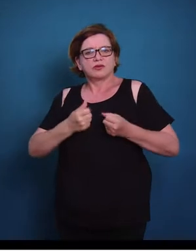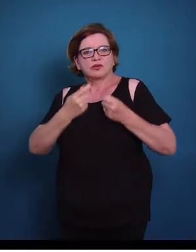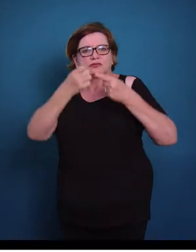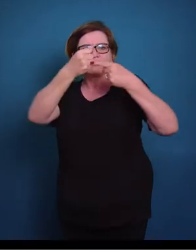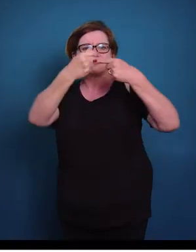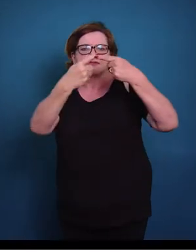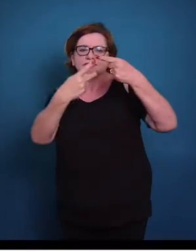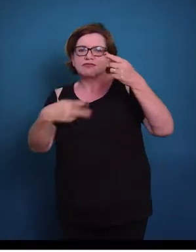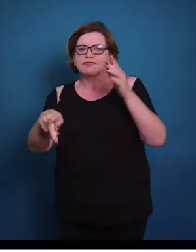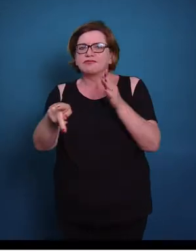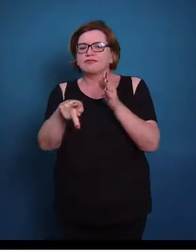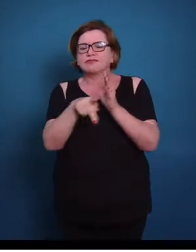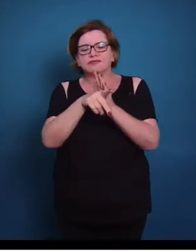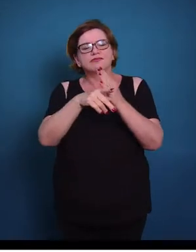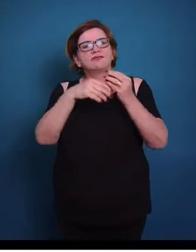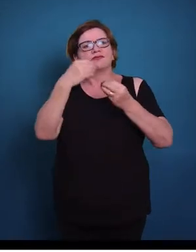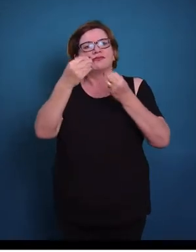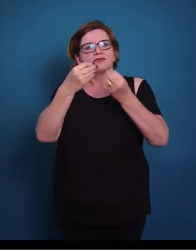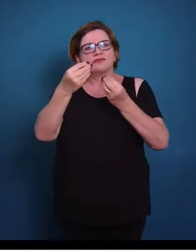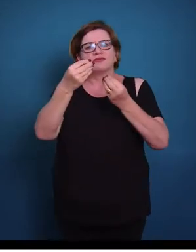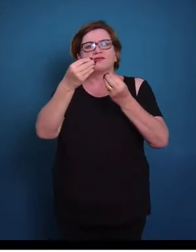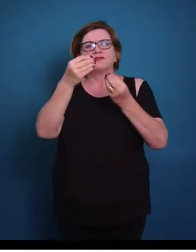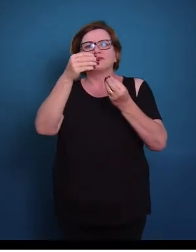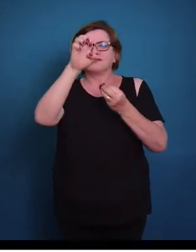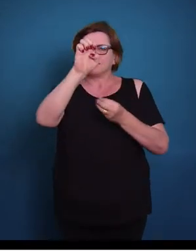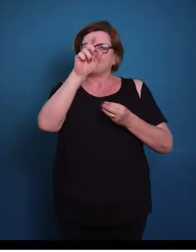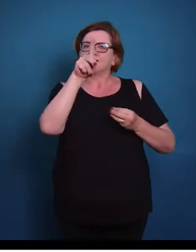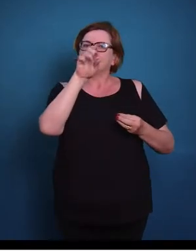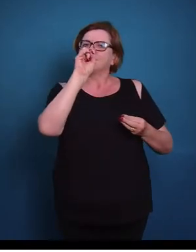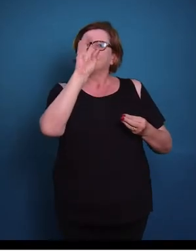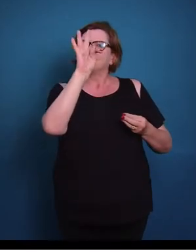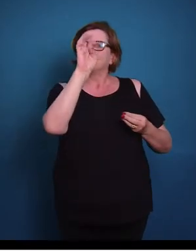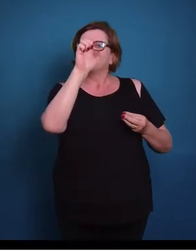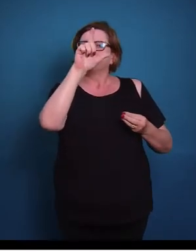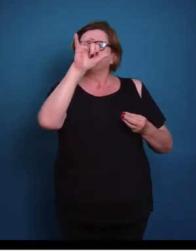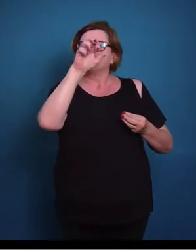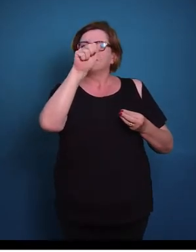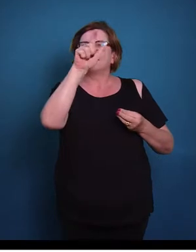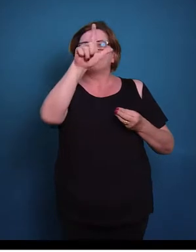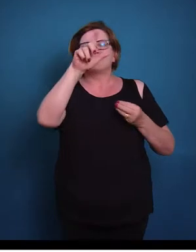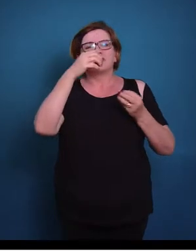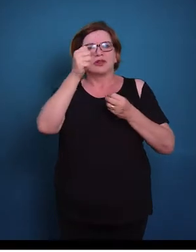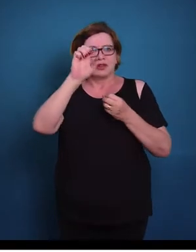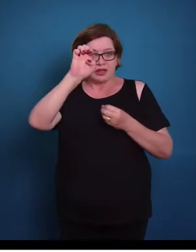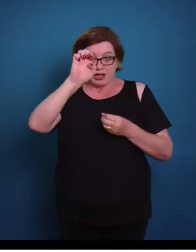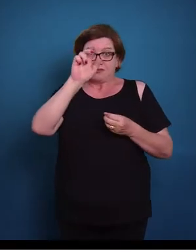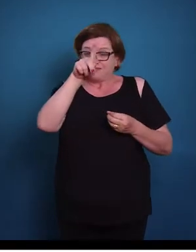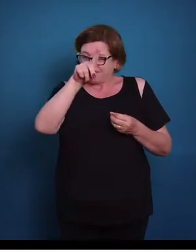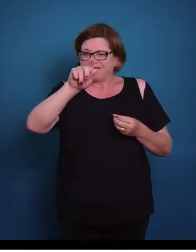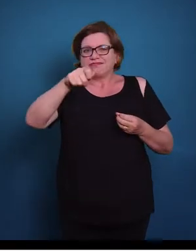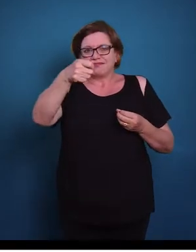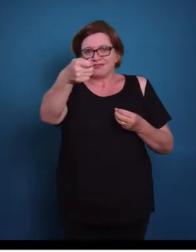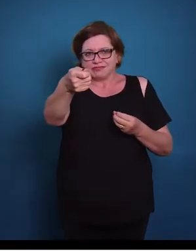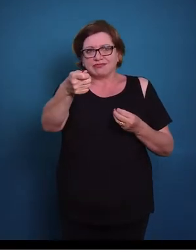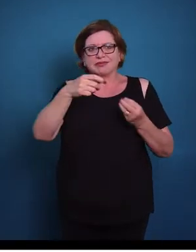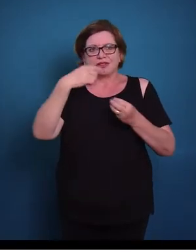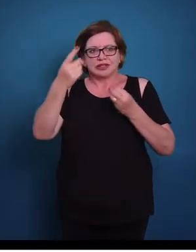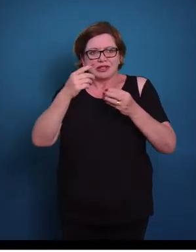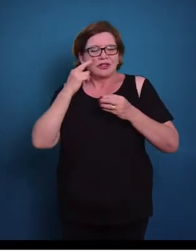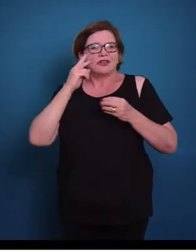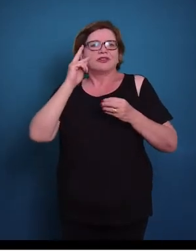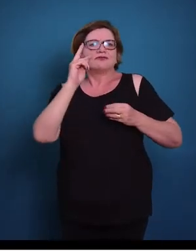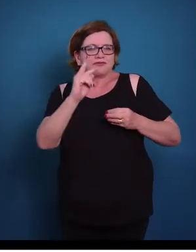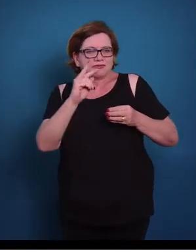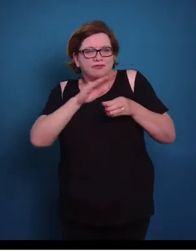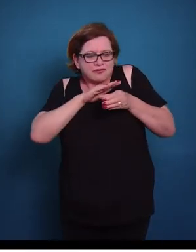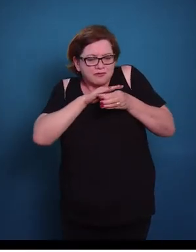características que nós temos desse tecido? Então no tecido epitelial, acompanhe essa ilustração aqui, aqui nós temos um corte histológico